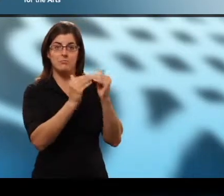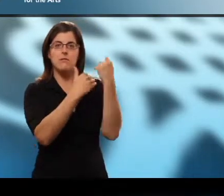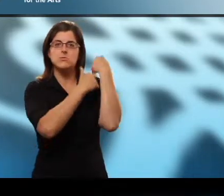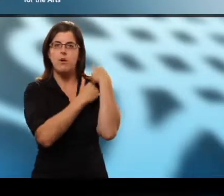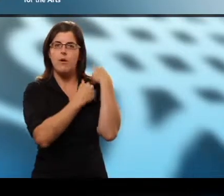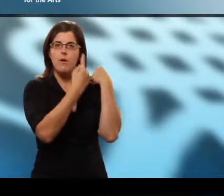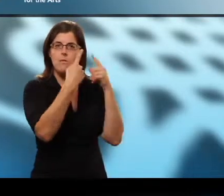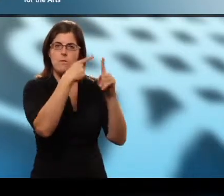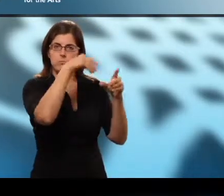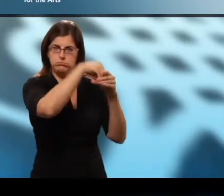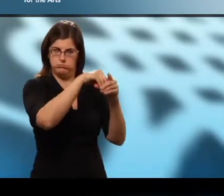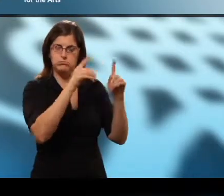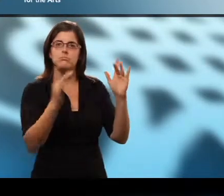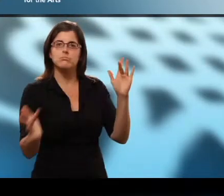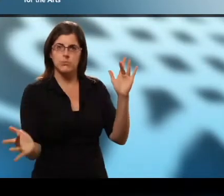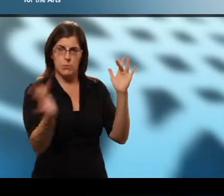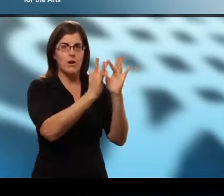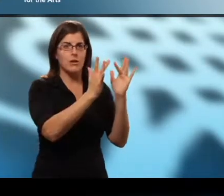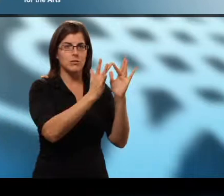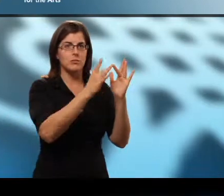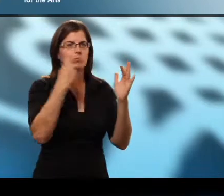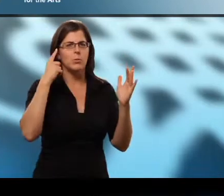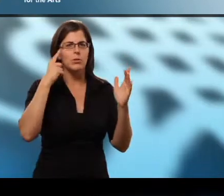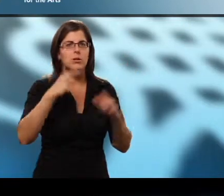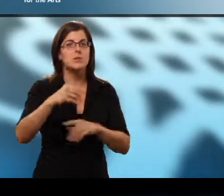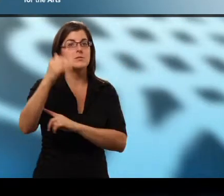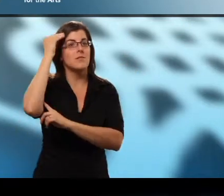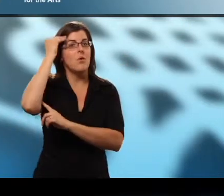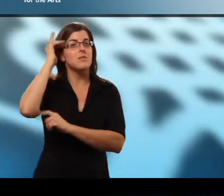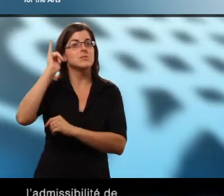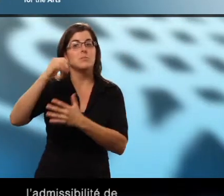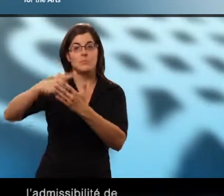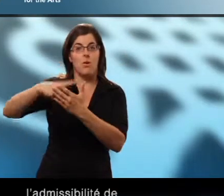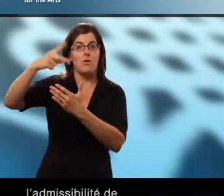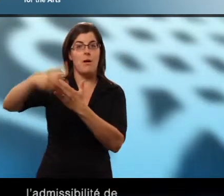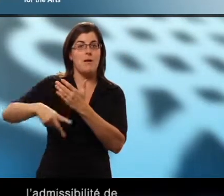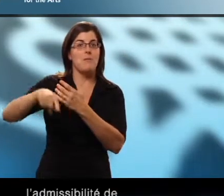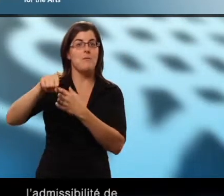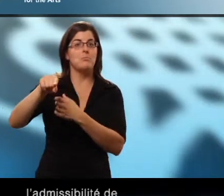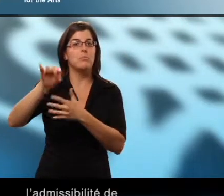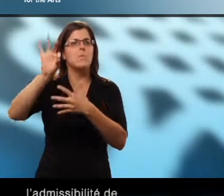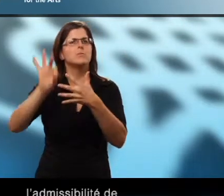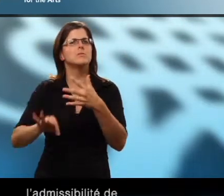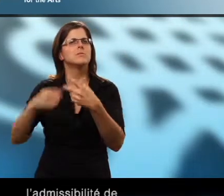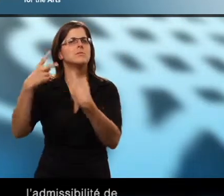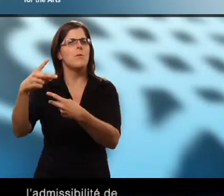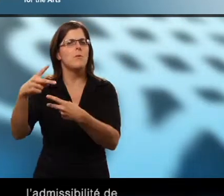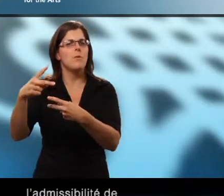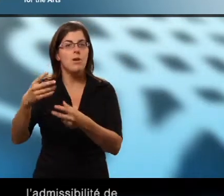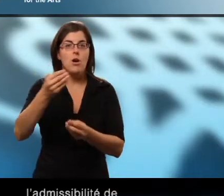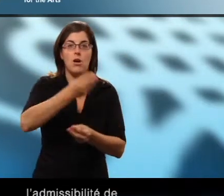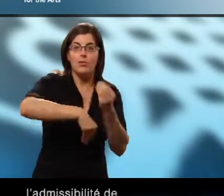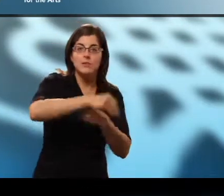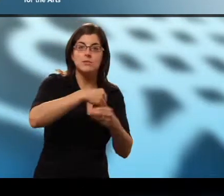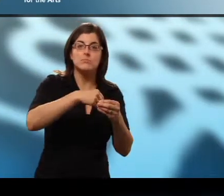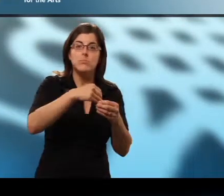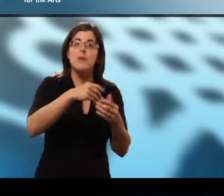afin de vérifier l'admissibilité de votre organisme et de votre